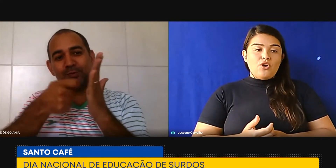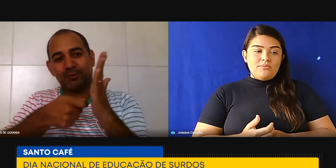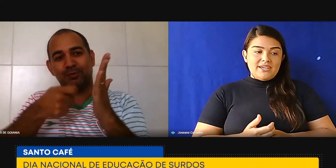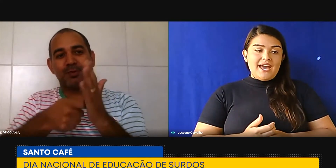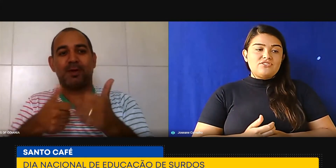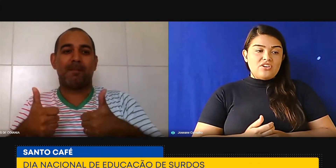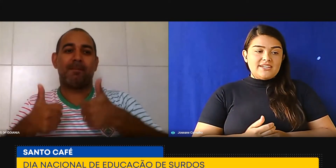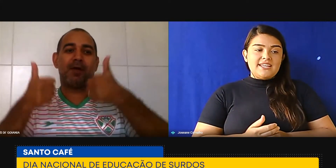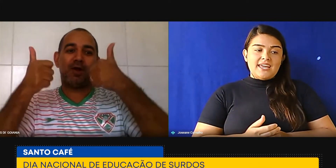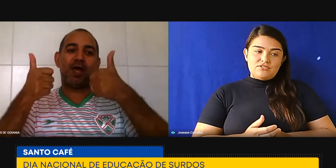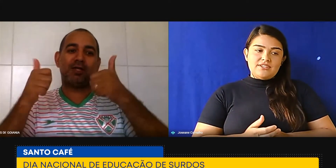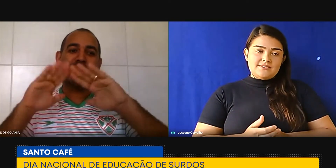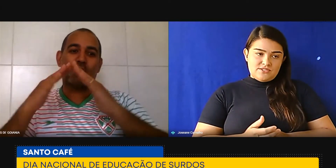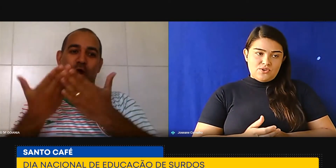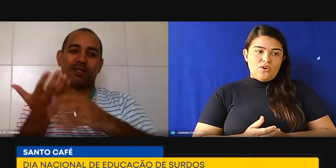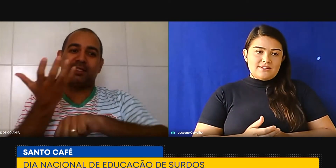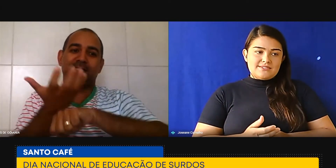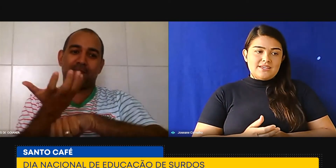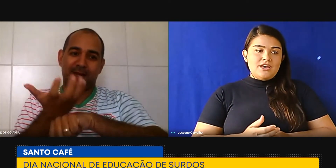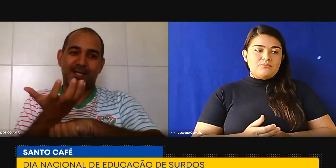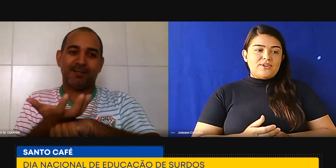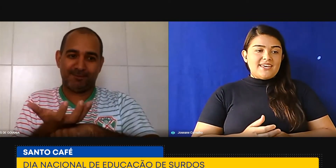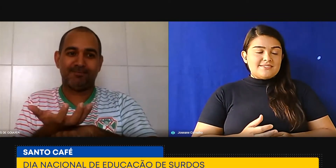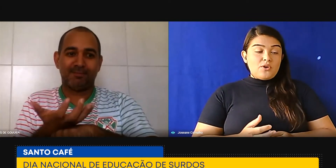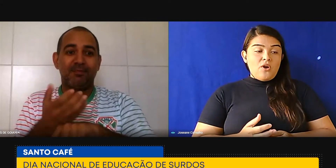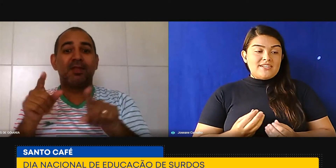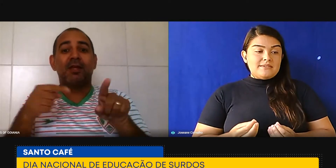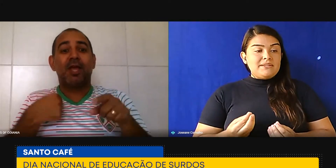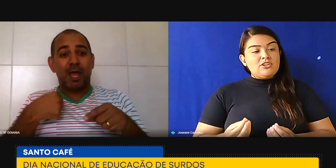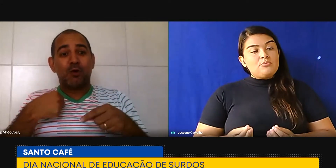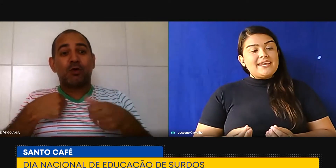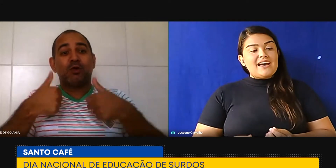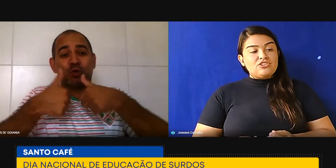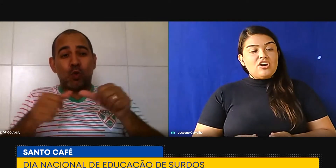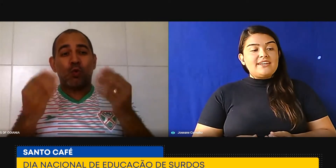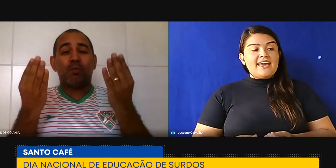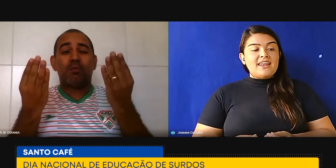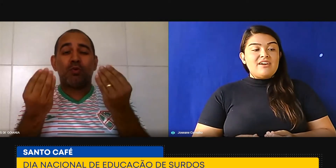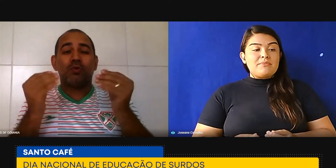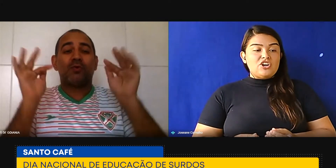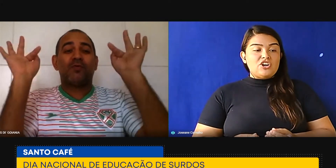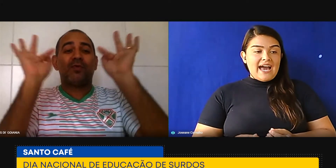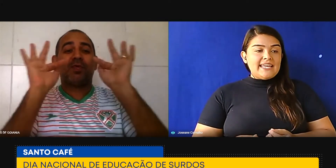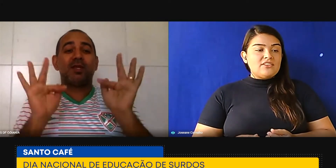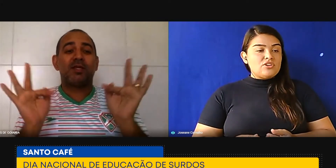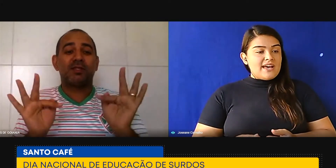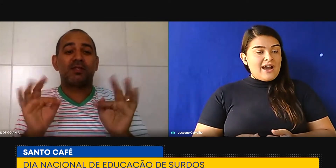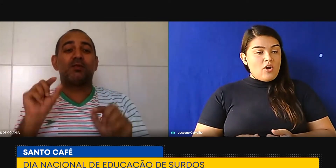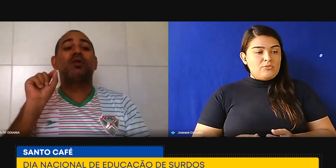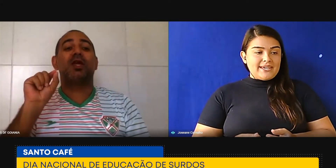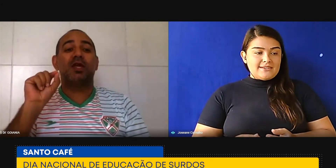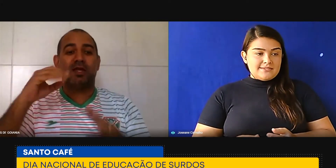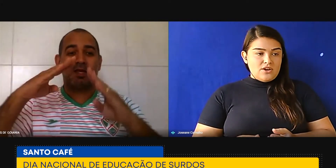obrigatória dentro das escolas. Porque com a disciplina obrigatória, ela vai melhorar a comunicação